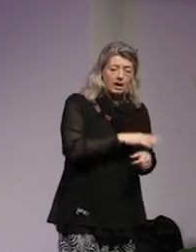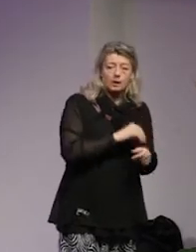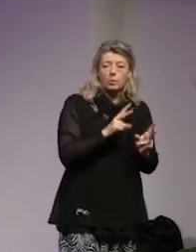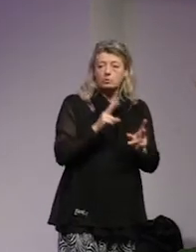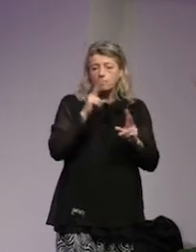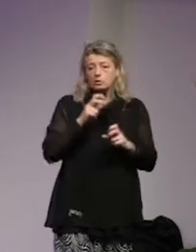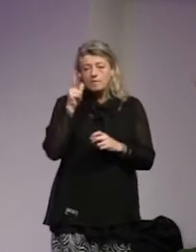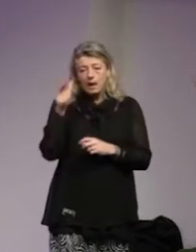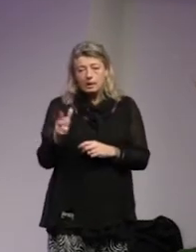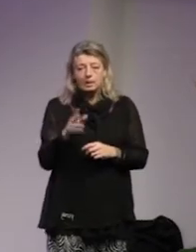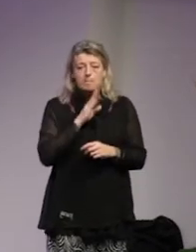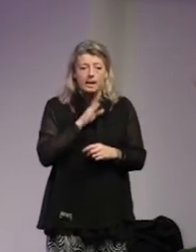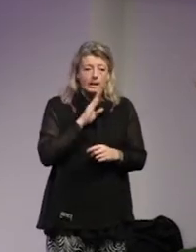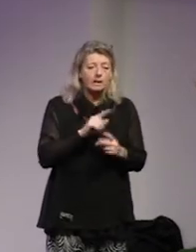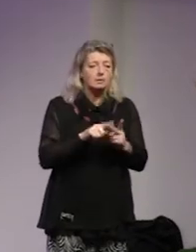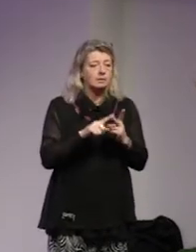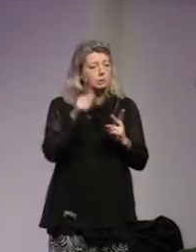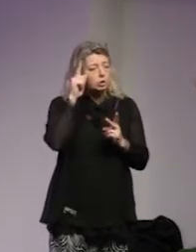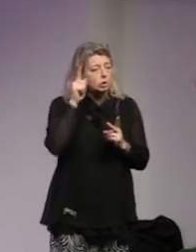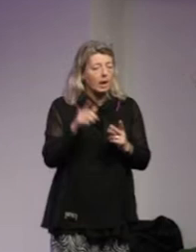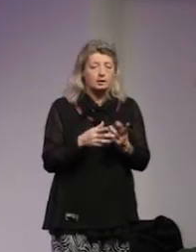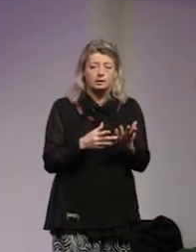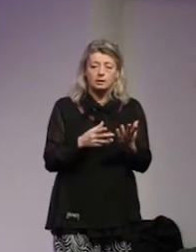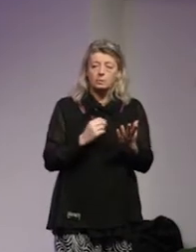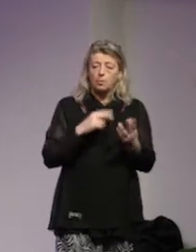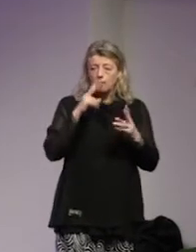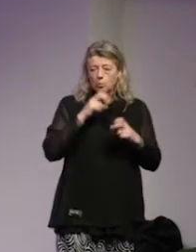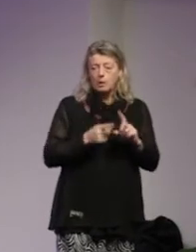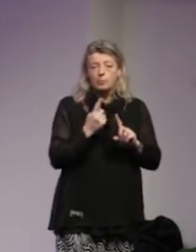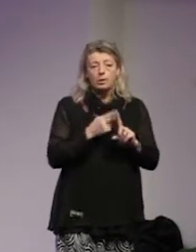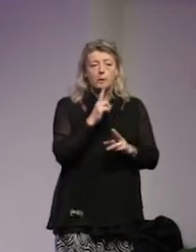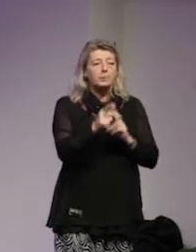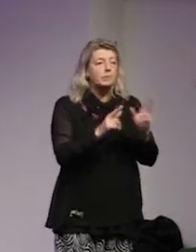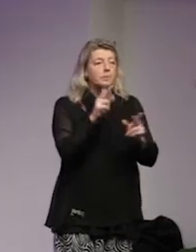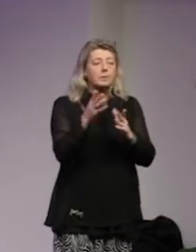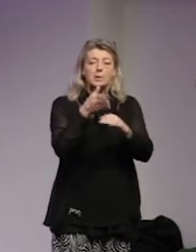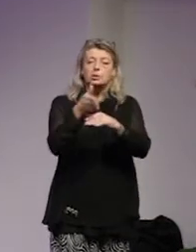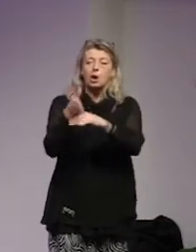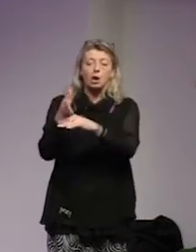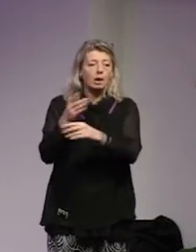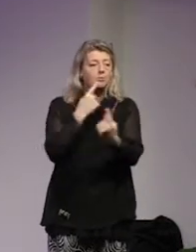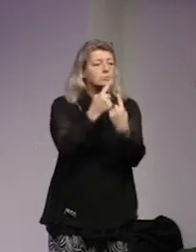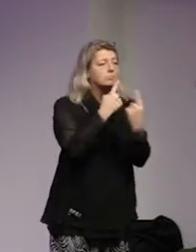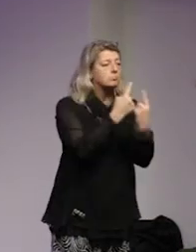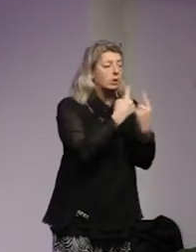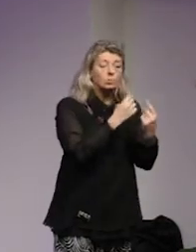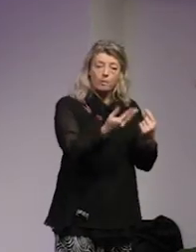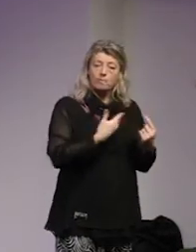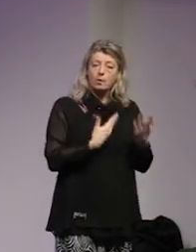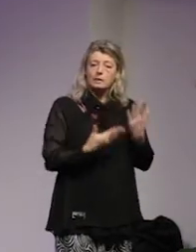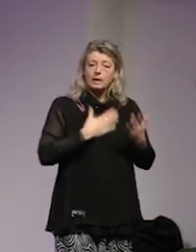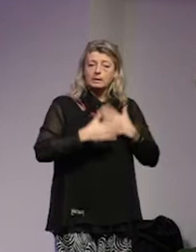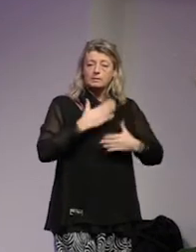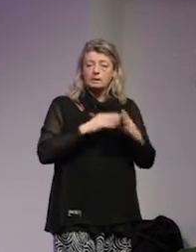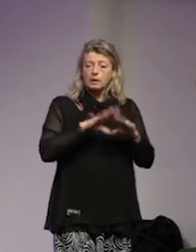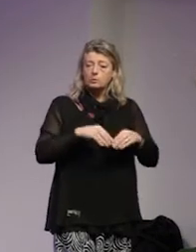i Frankrike Belgien Tyskland där forskare börjar ge sig ut i fält tala med och då får fram ganska intressanta